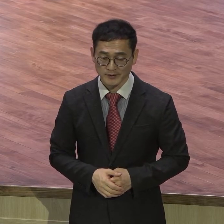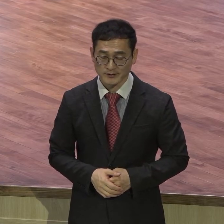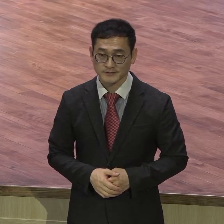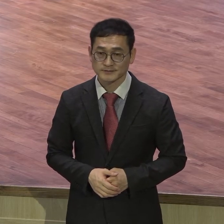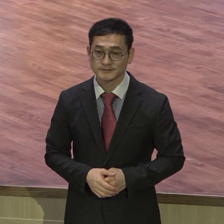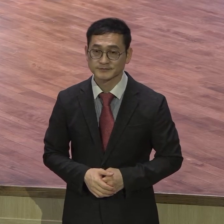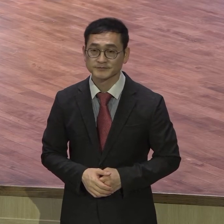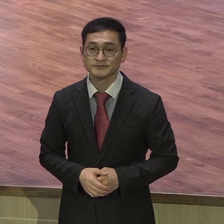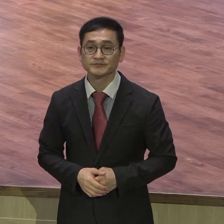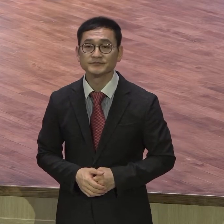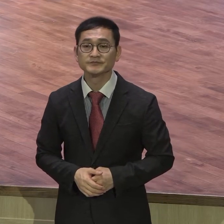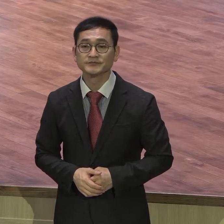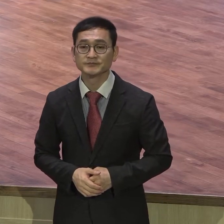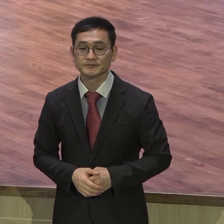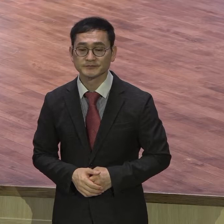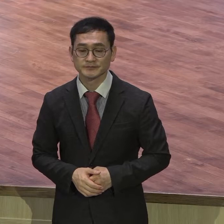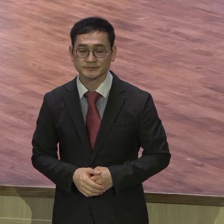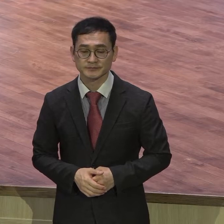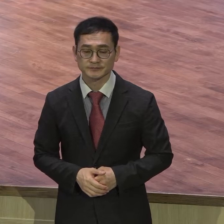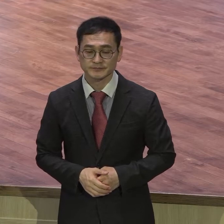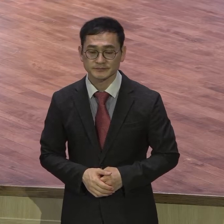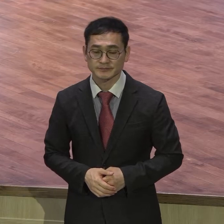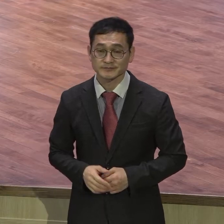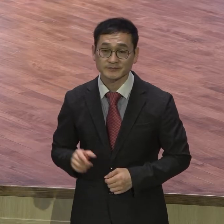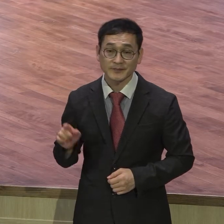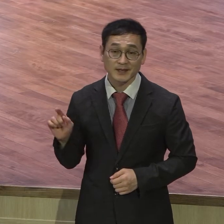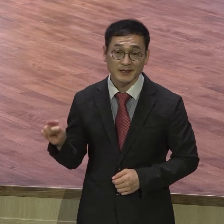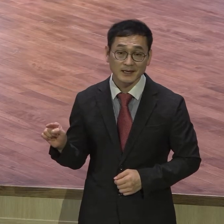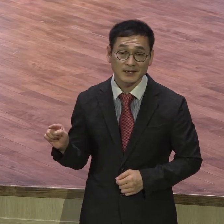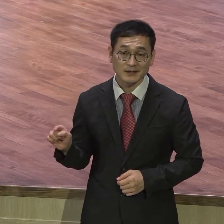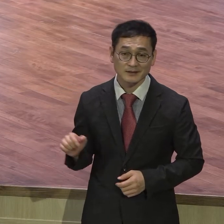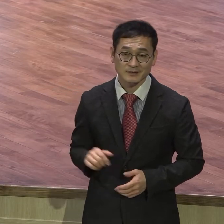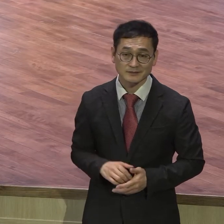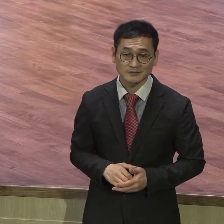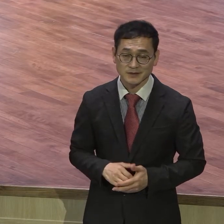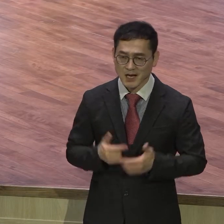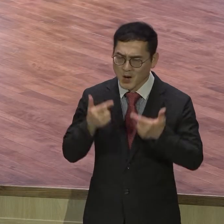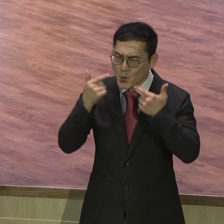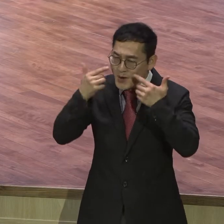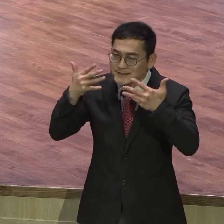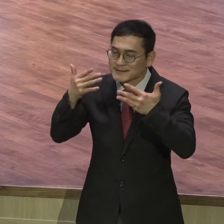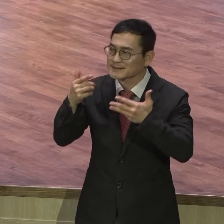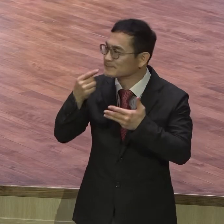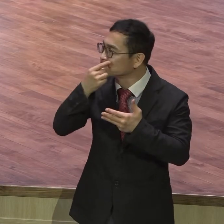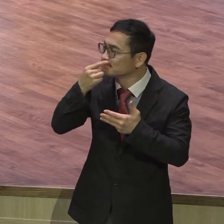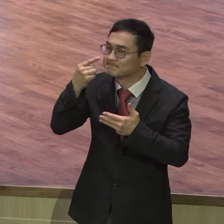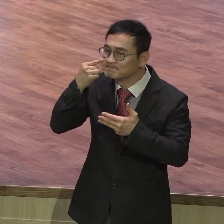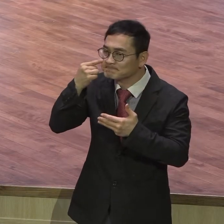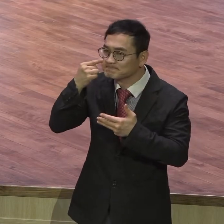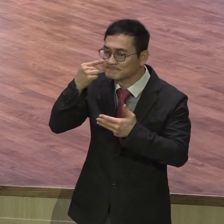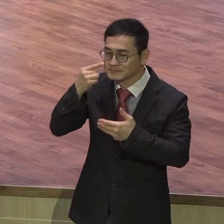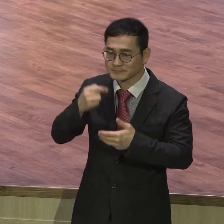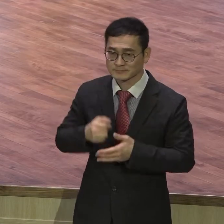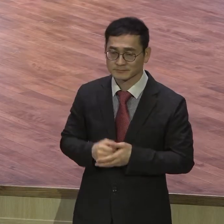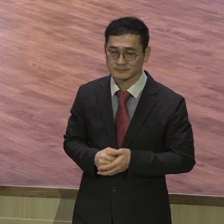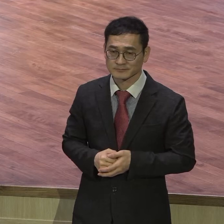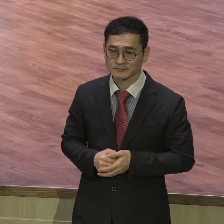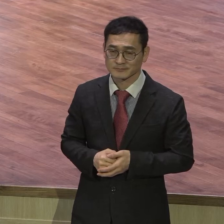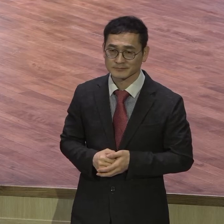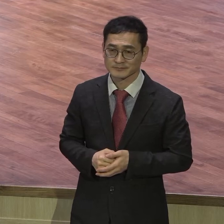말은 과거 완료형이에요. 이거는 사실의 확인을 의미하는데 하나님께서 이스라엘 백신들이 이미 가난한